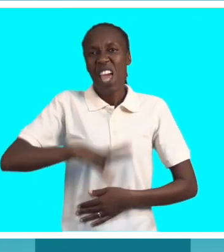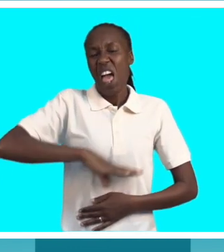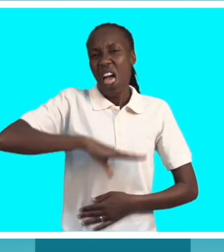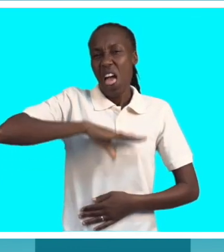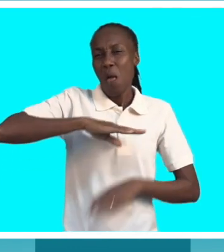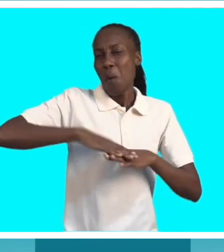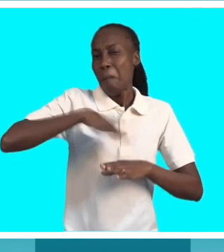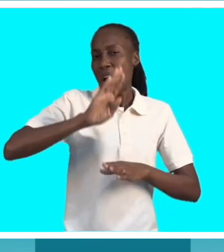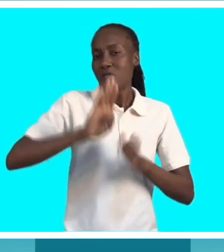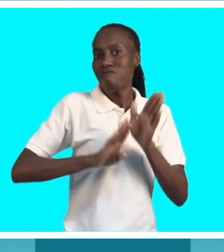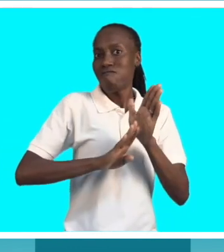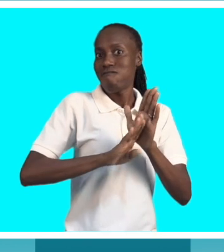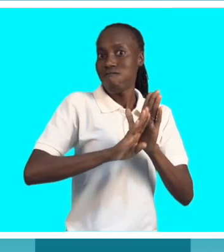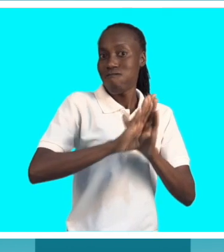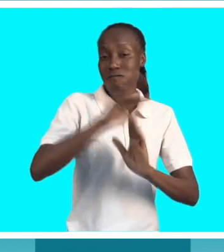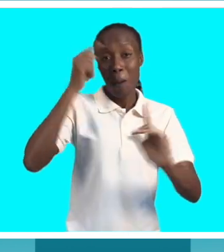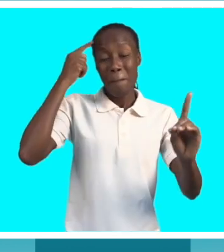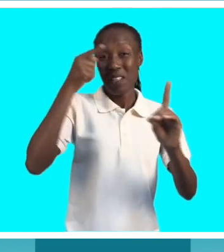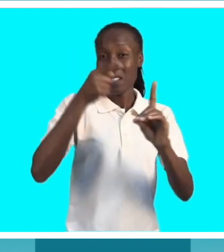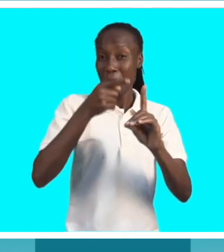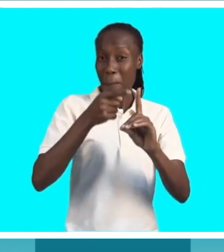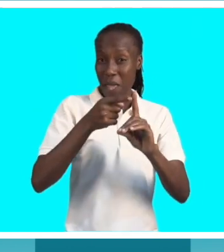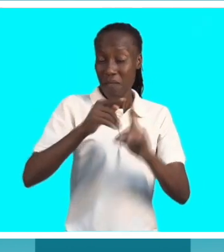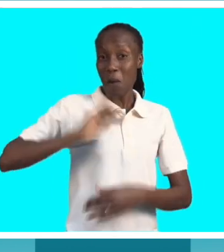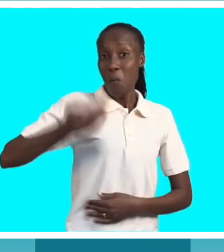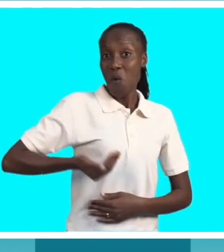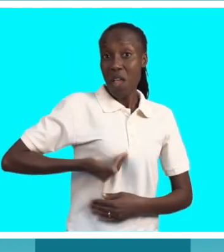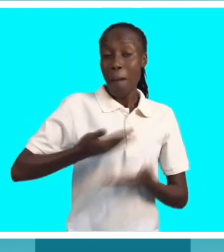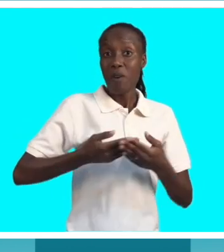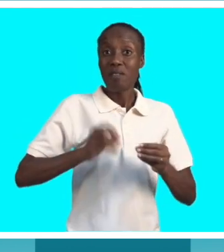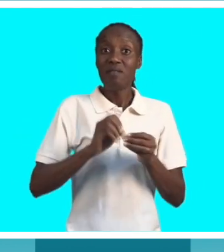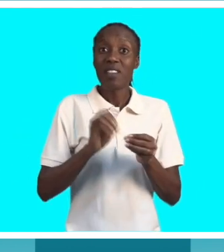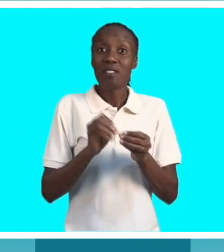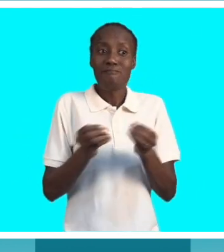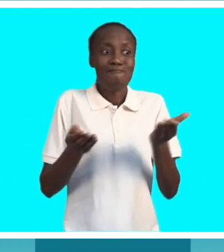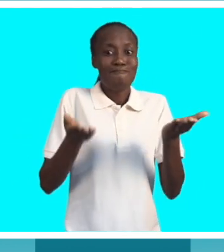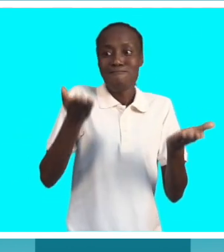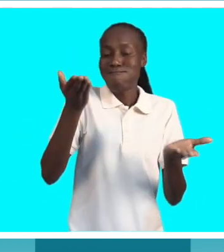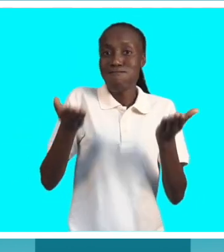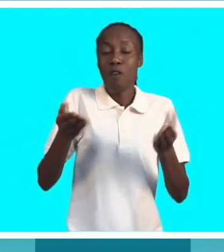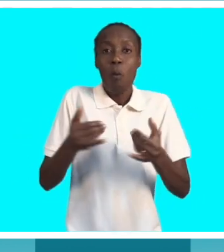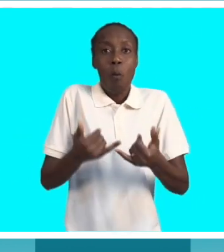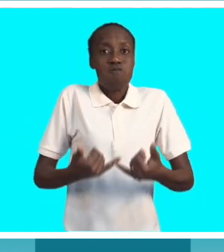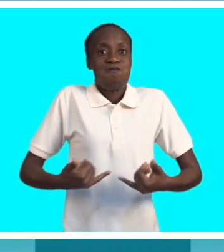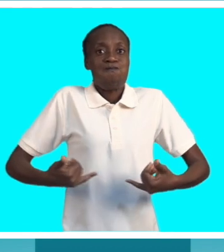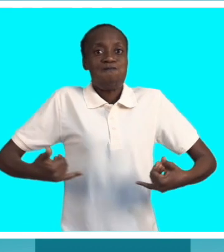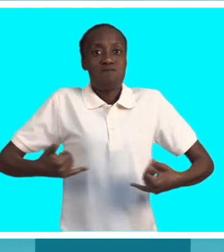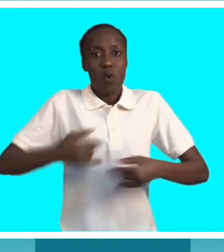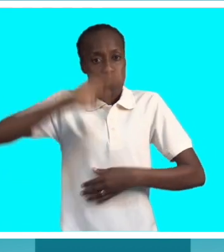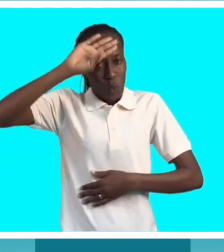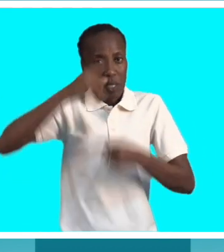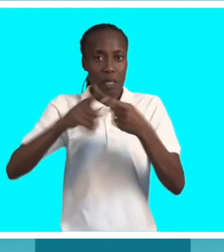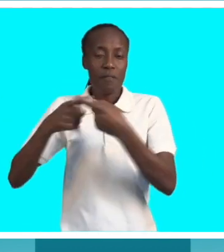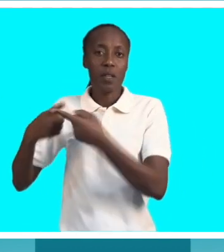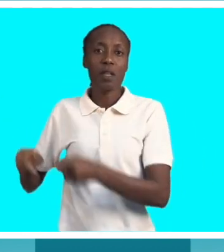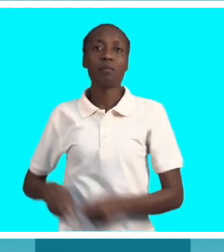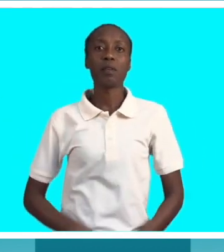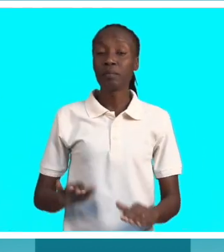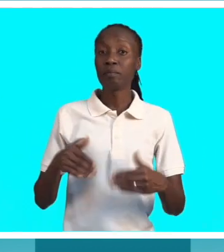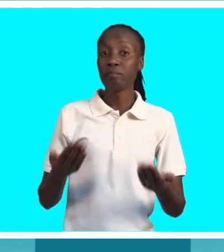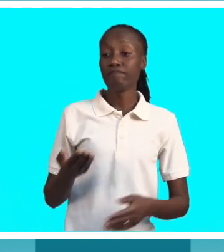acordo